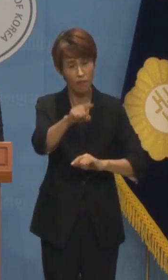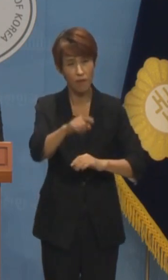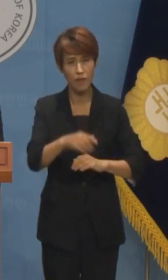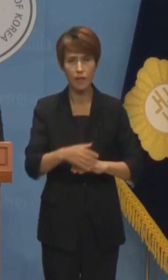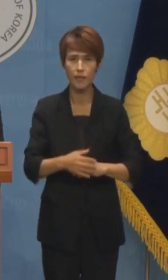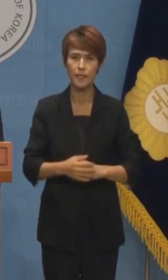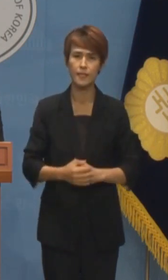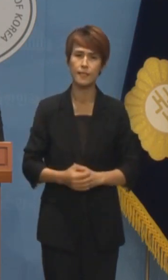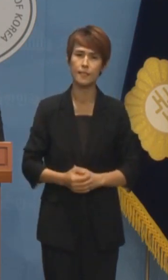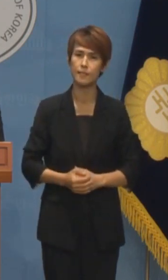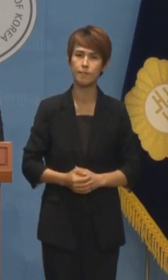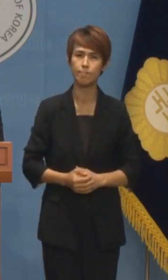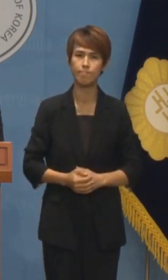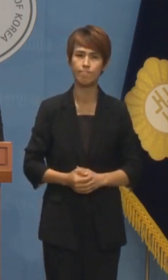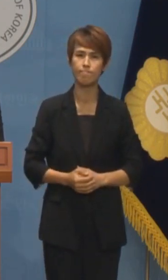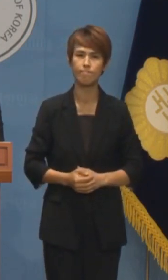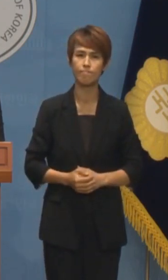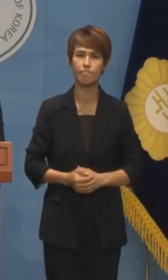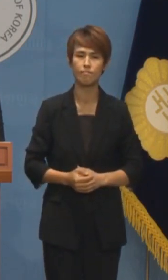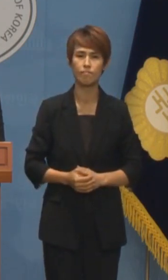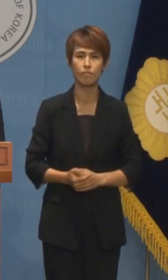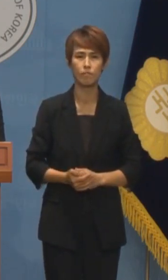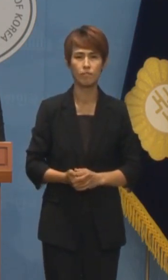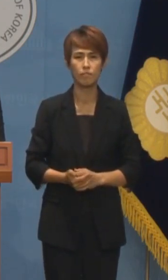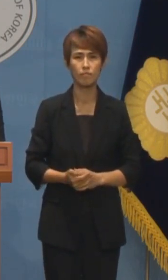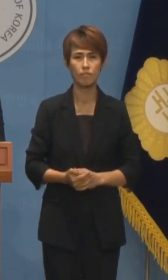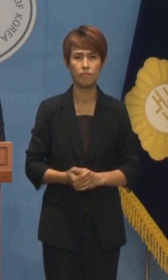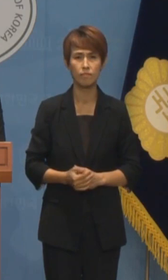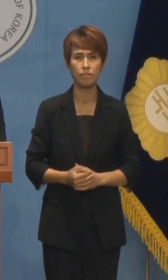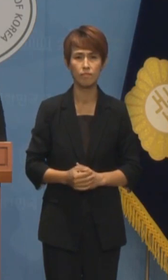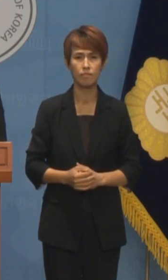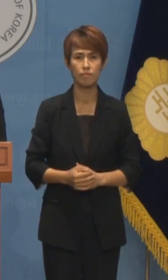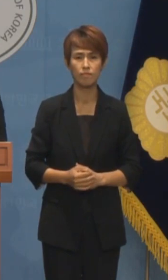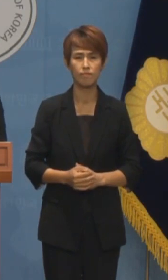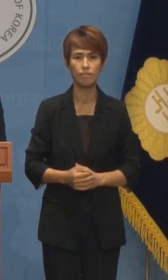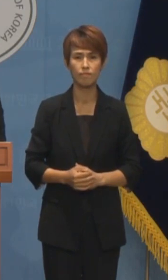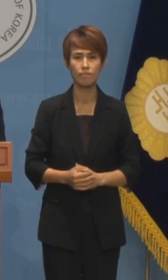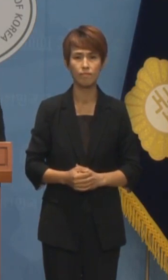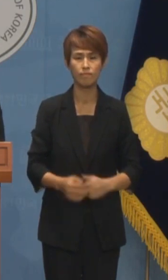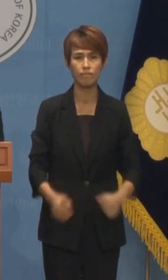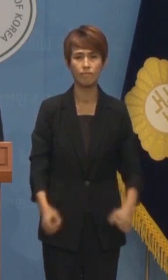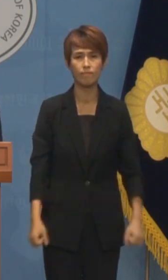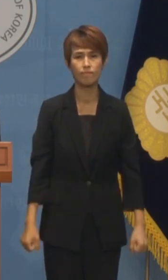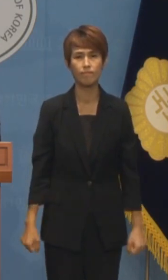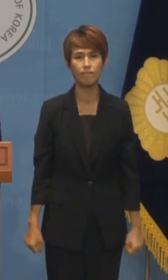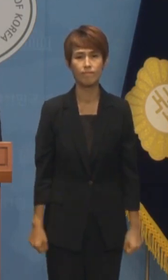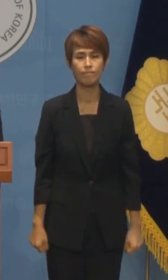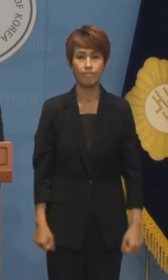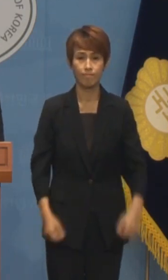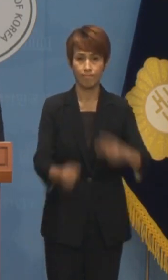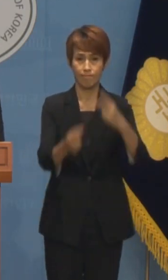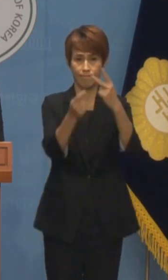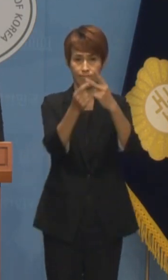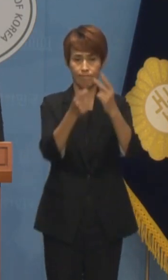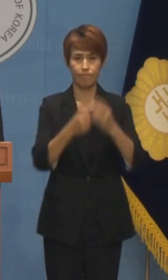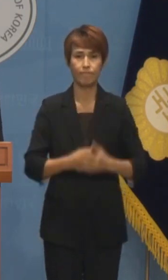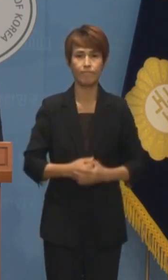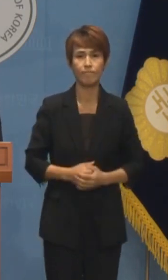몸부림치며 시위라도 하고 있는 것입니까 두 번째입니다